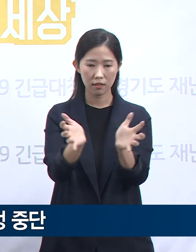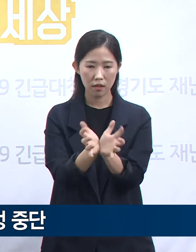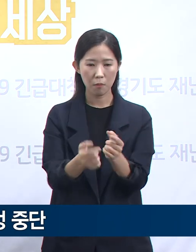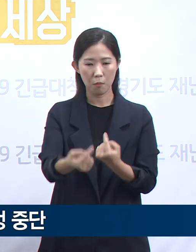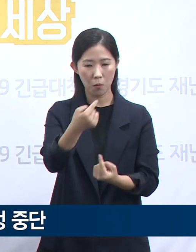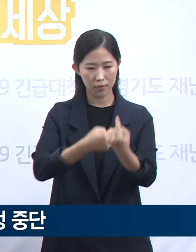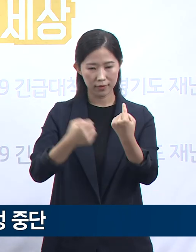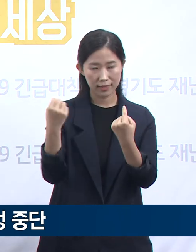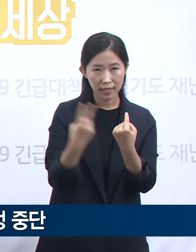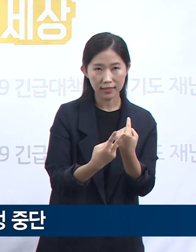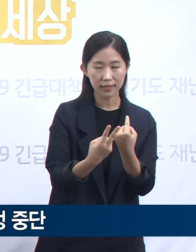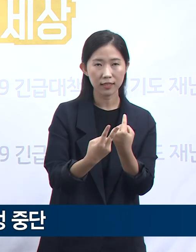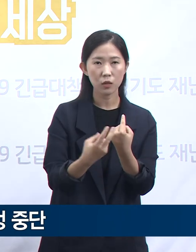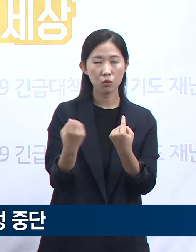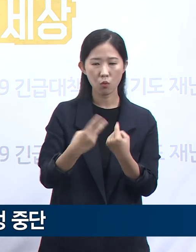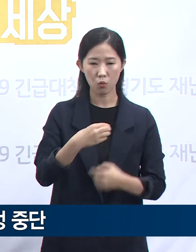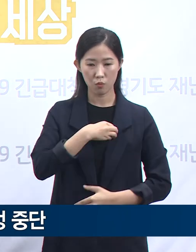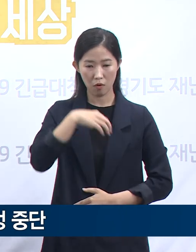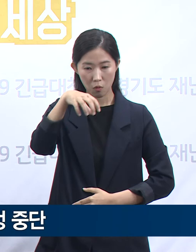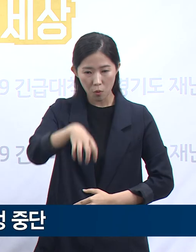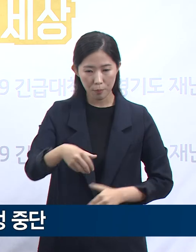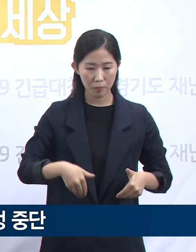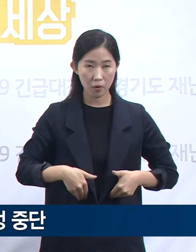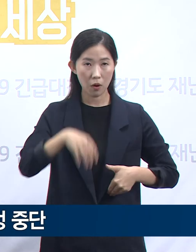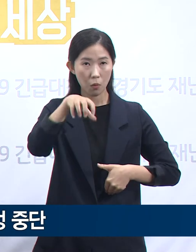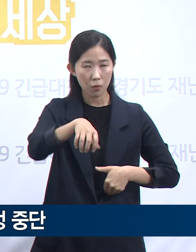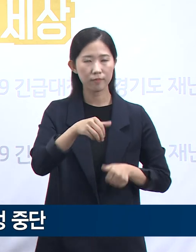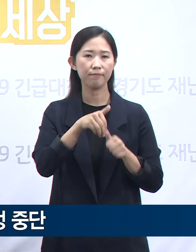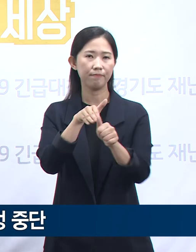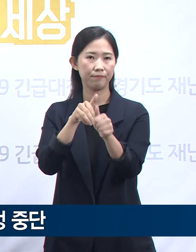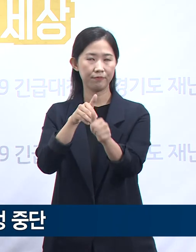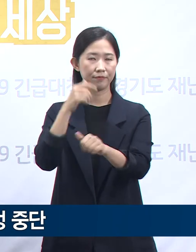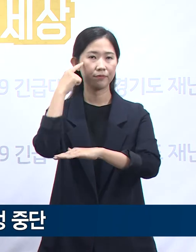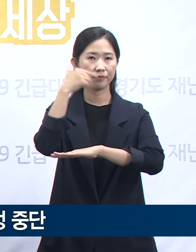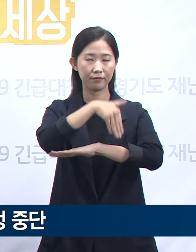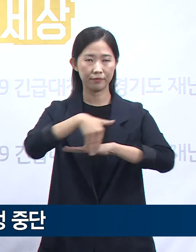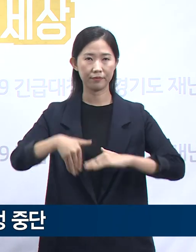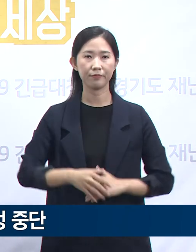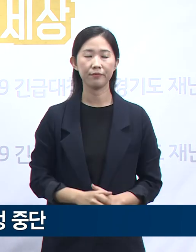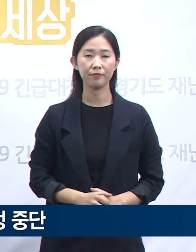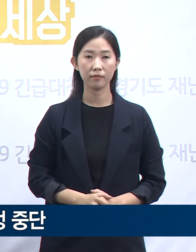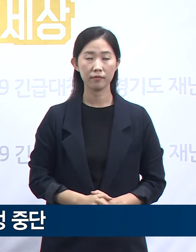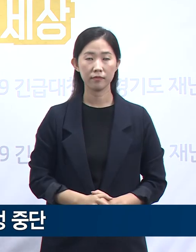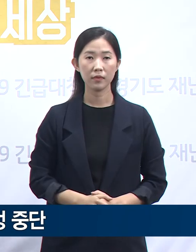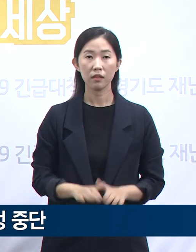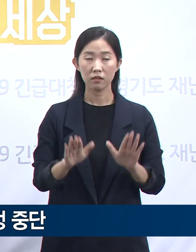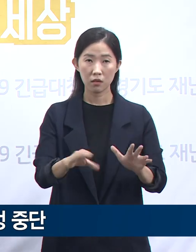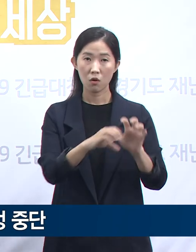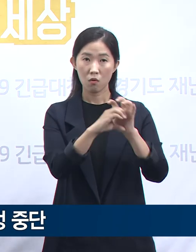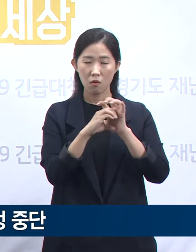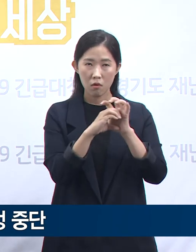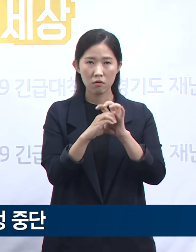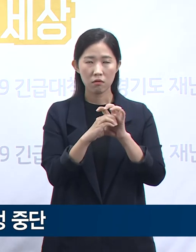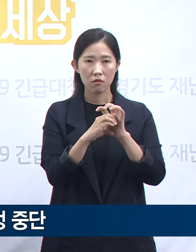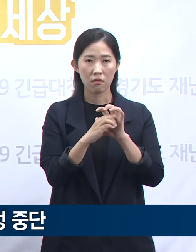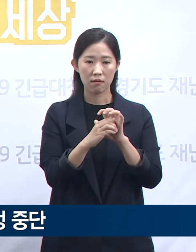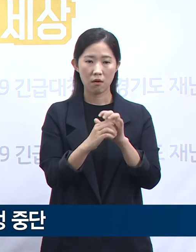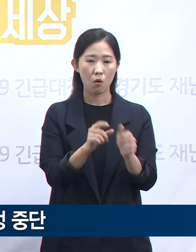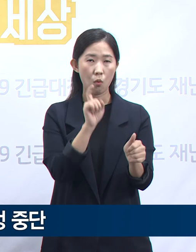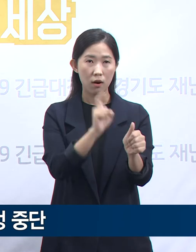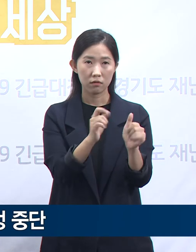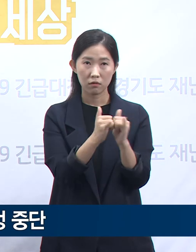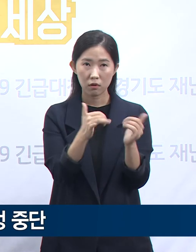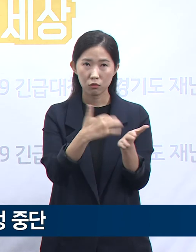지원하겠습니다. 코로나19 1일 신규 확진자 수가 지속적으로 100명대에 머물며 감염